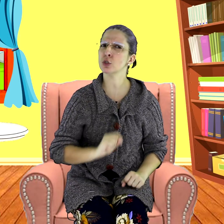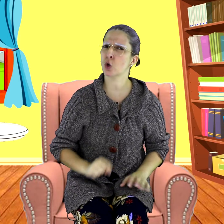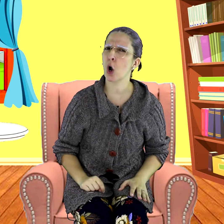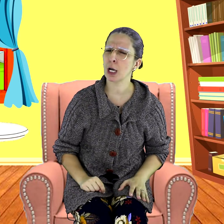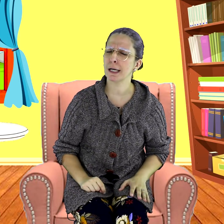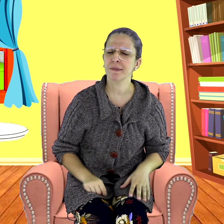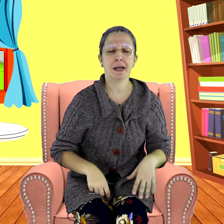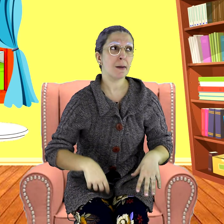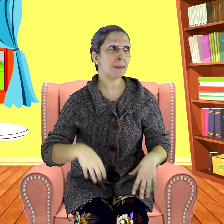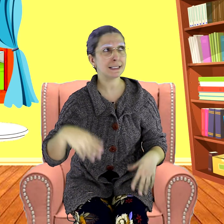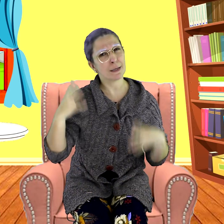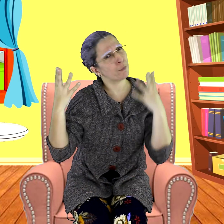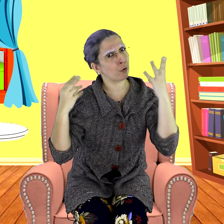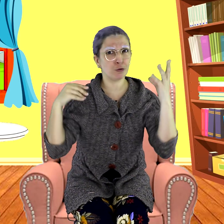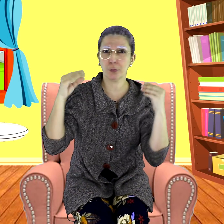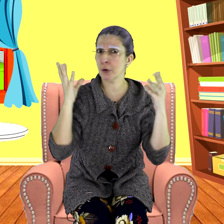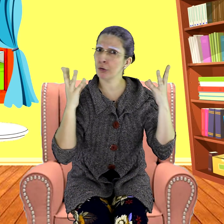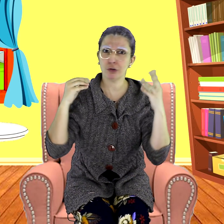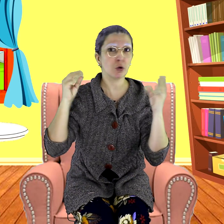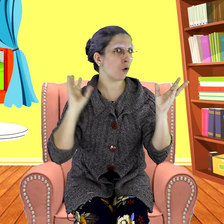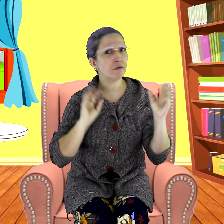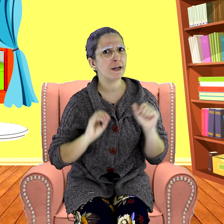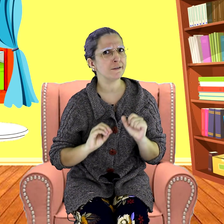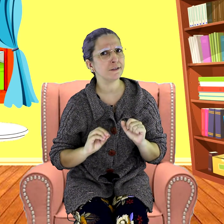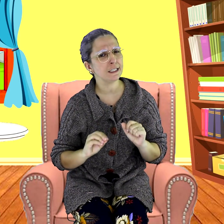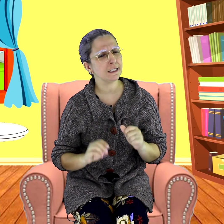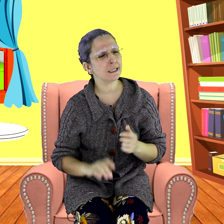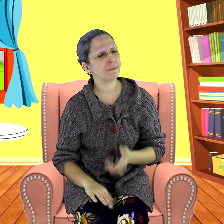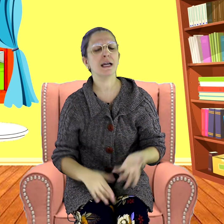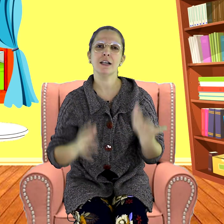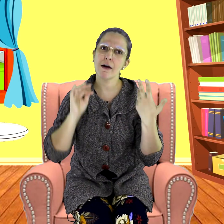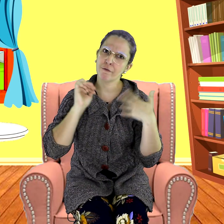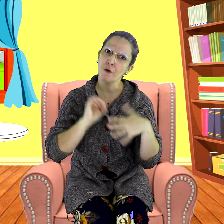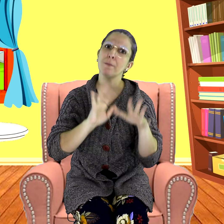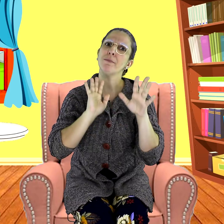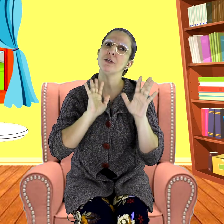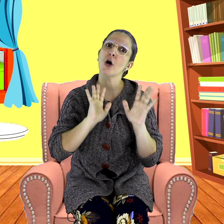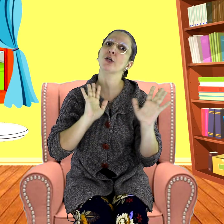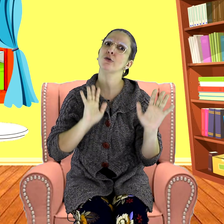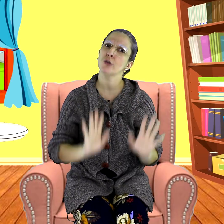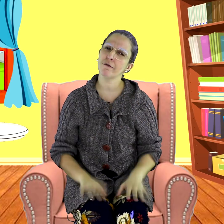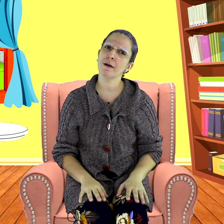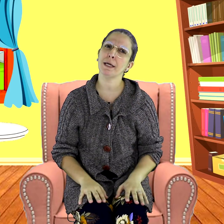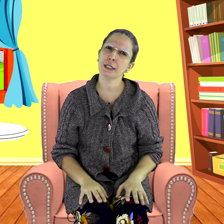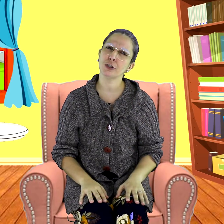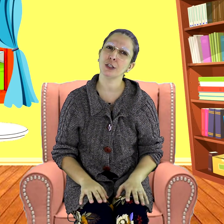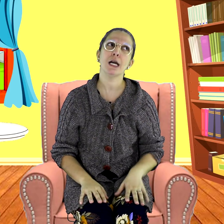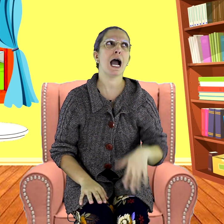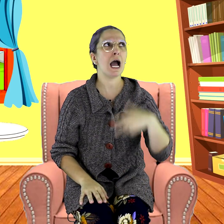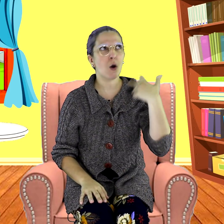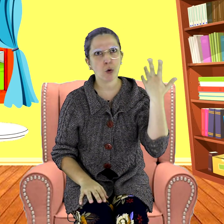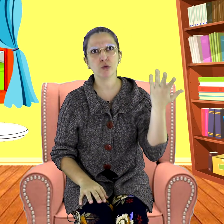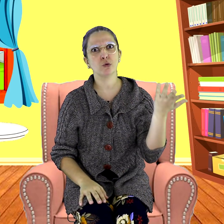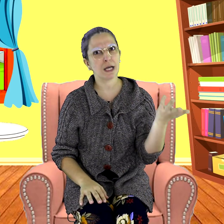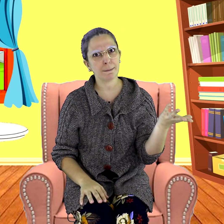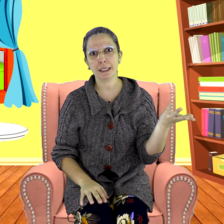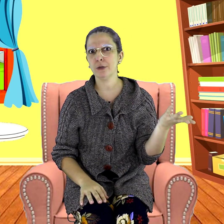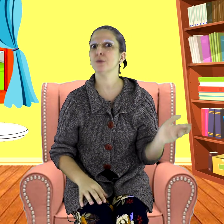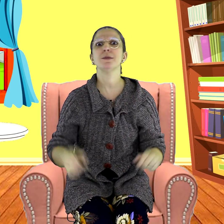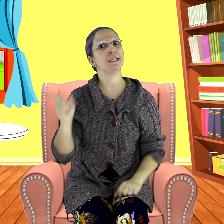escola. Mas depois de um pouco de conversinha, lá foi Pinóquio novamente a outro caminho, que